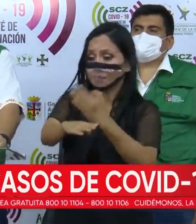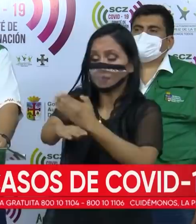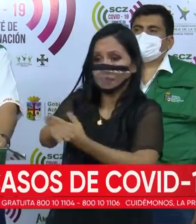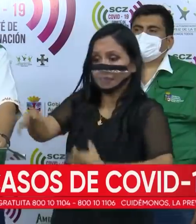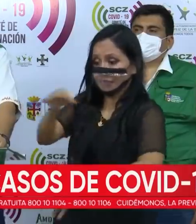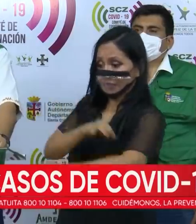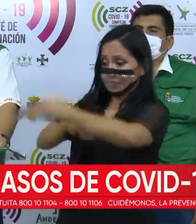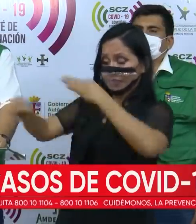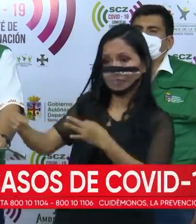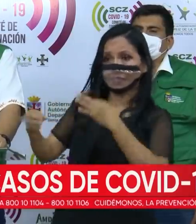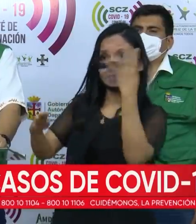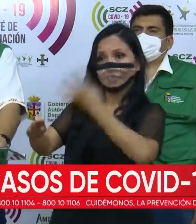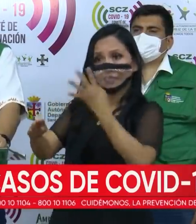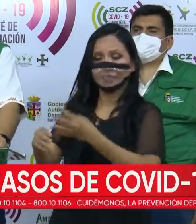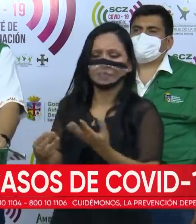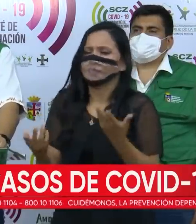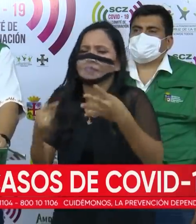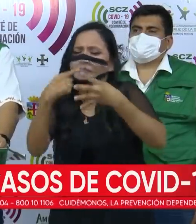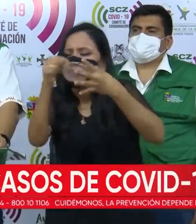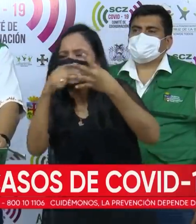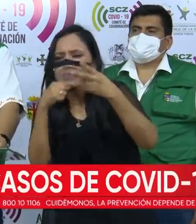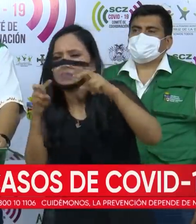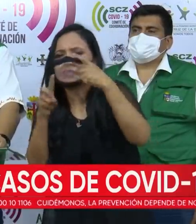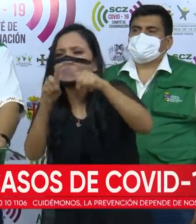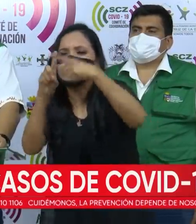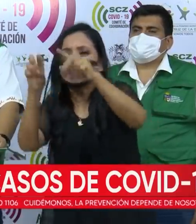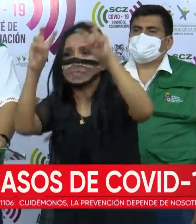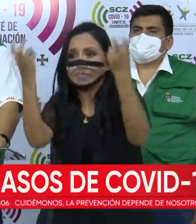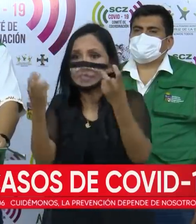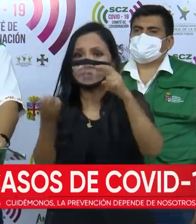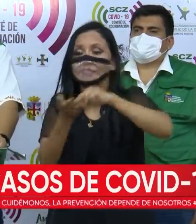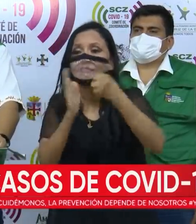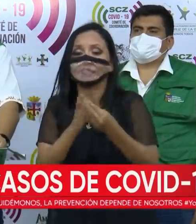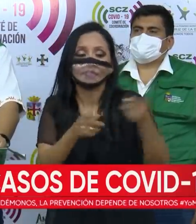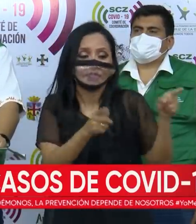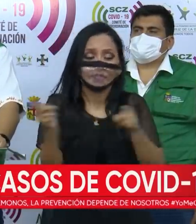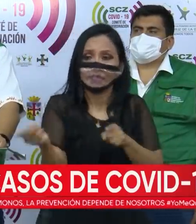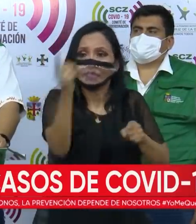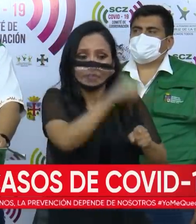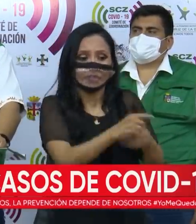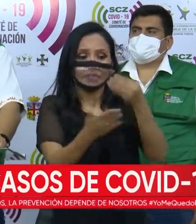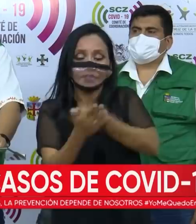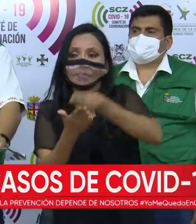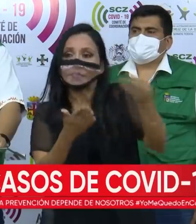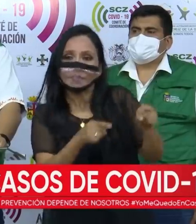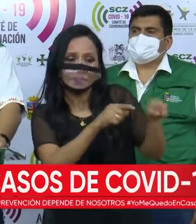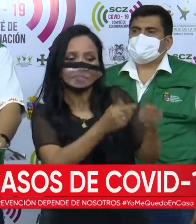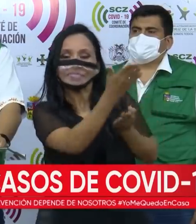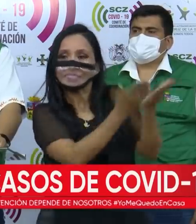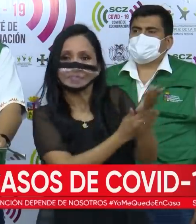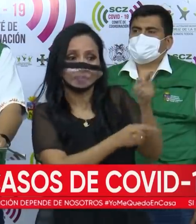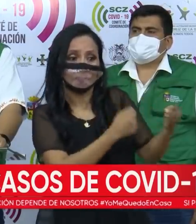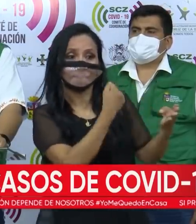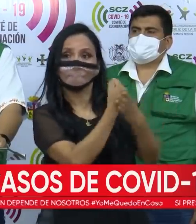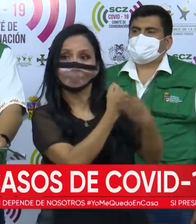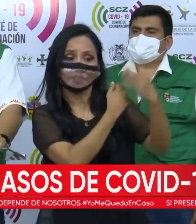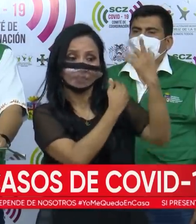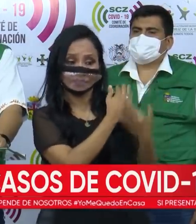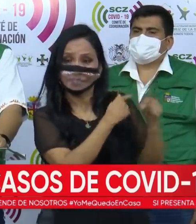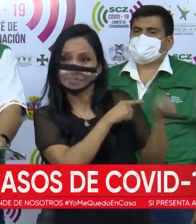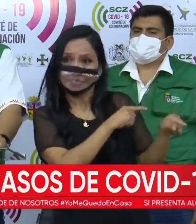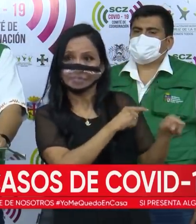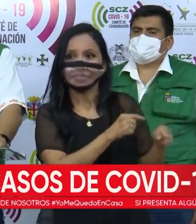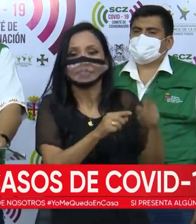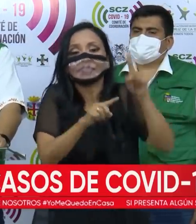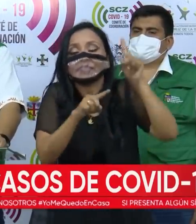aféresis, por muchos motivos la seguridad social le compra los servicios al banco de sangre. Y el banco de sangre, de acuerdo